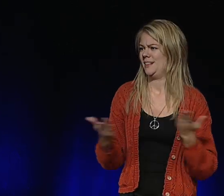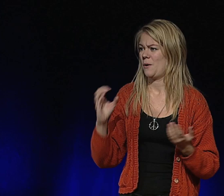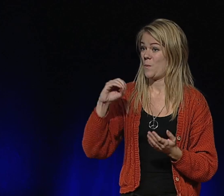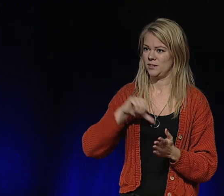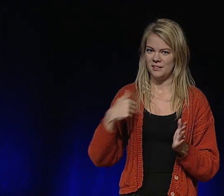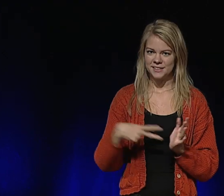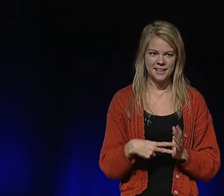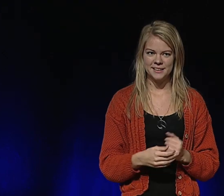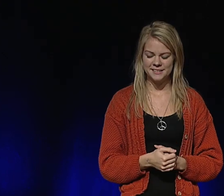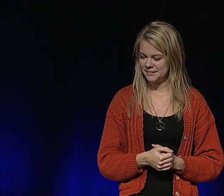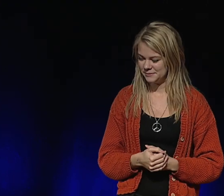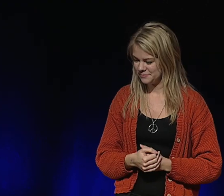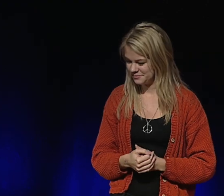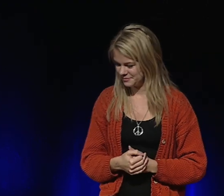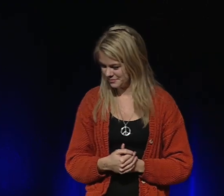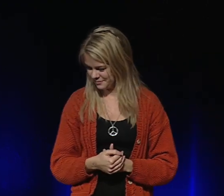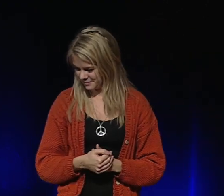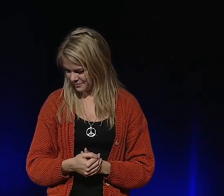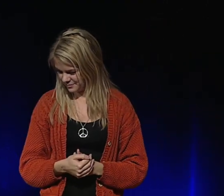att vara osjälvständig. Det gäller.